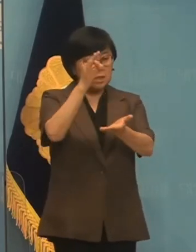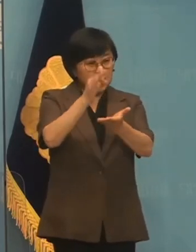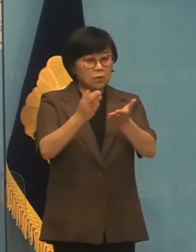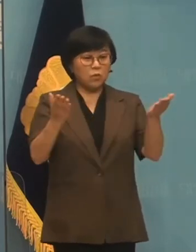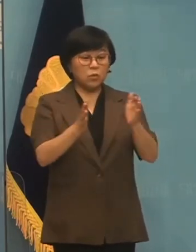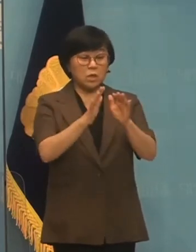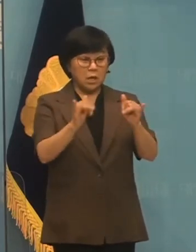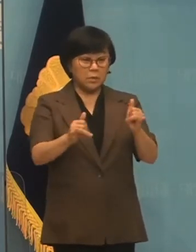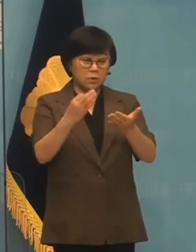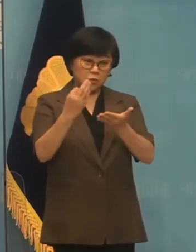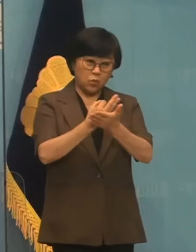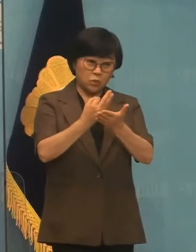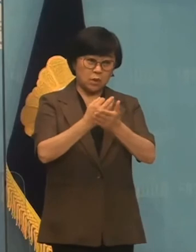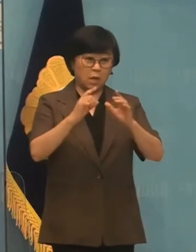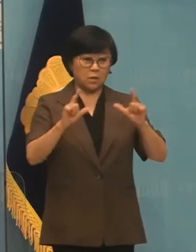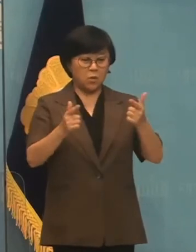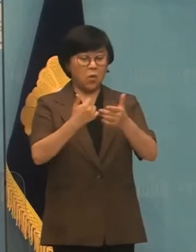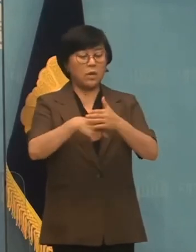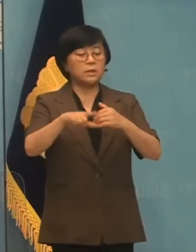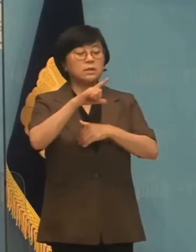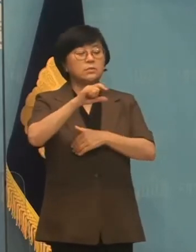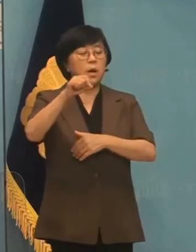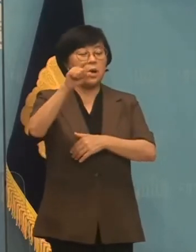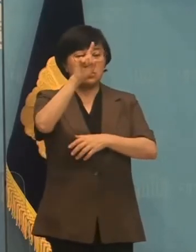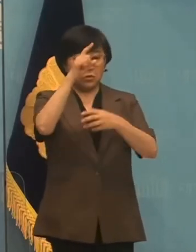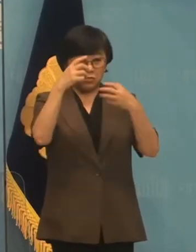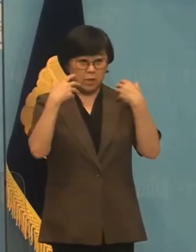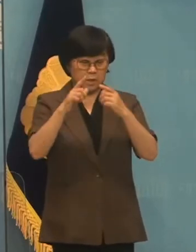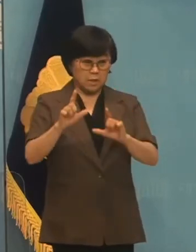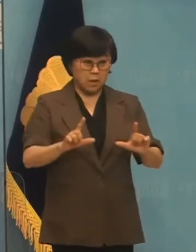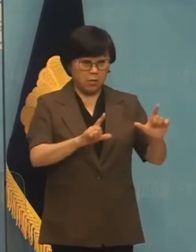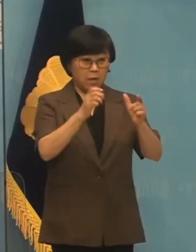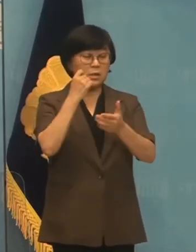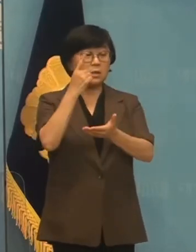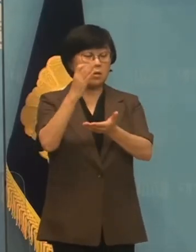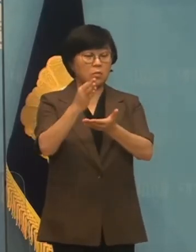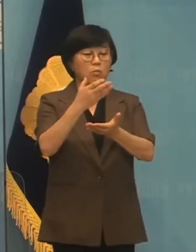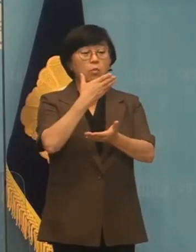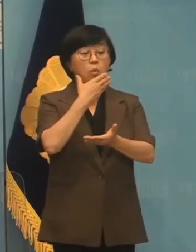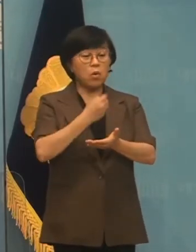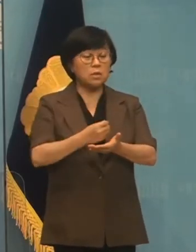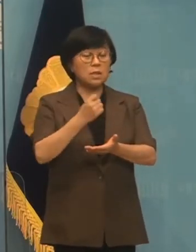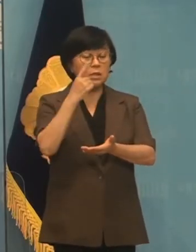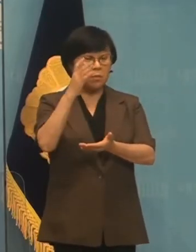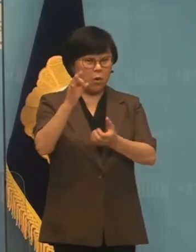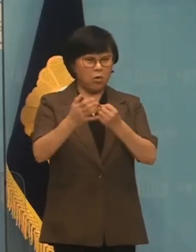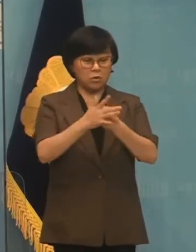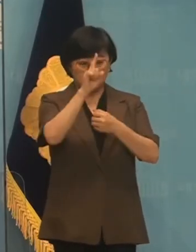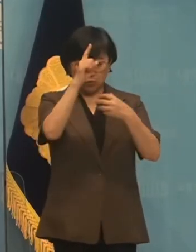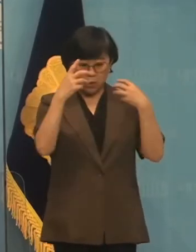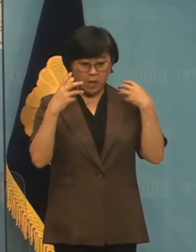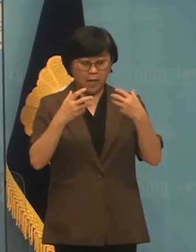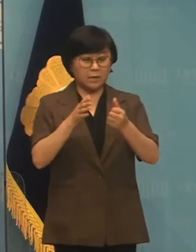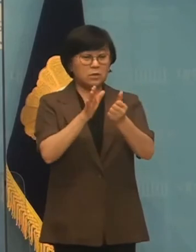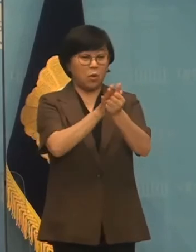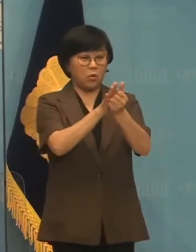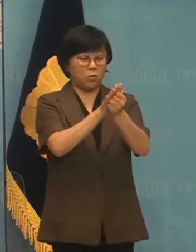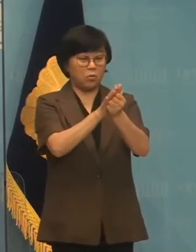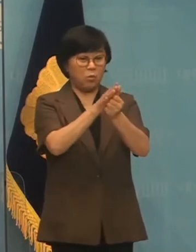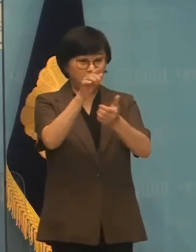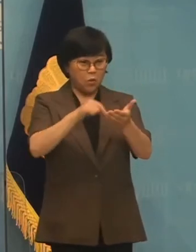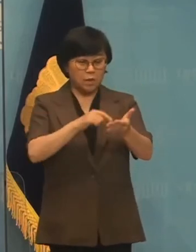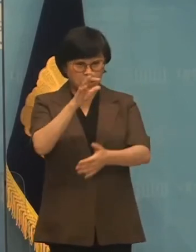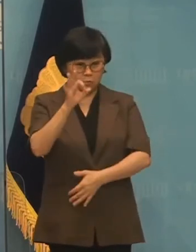간의 임금소득이 아니라 지방정부의 생활임금, 복지급여, 정부의 지원금, 보상금 등